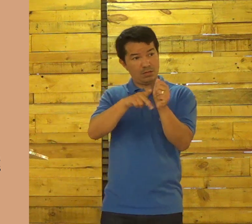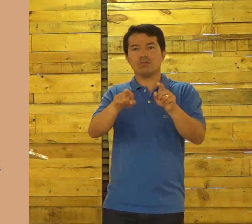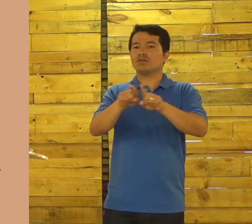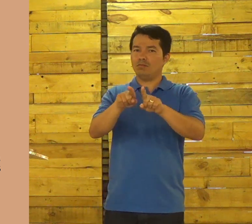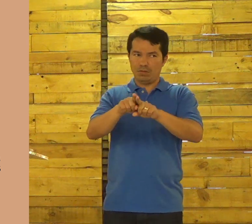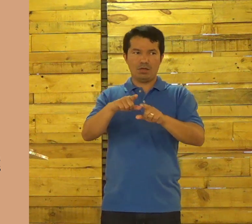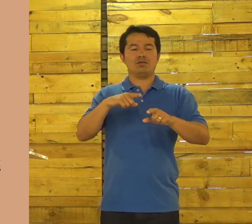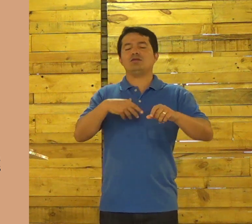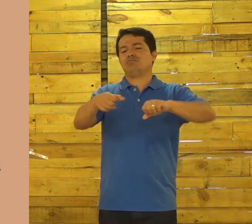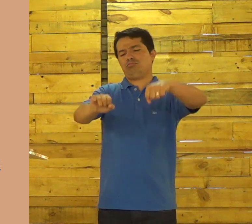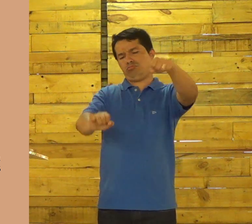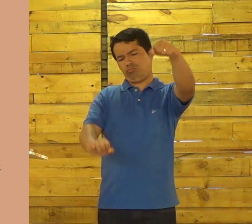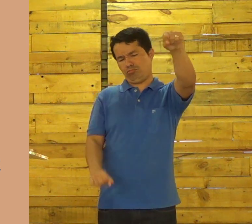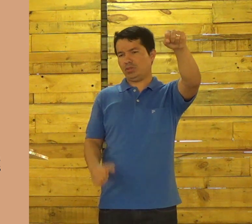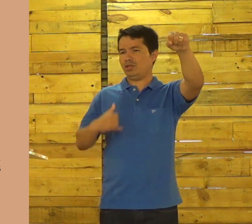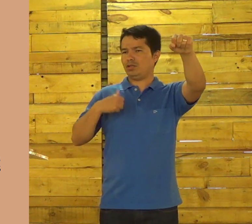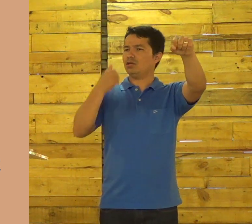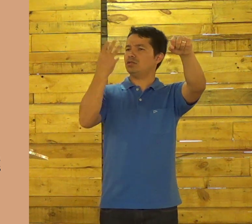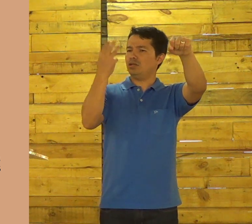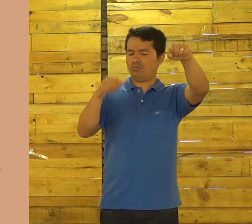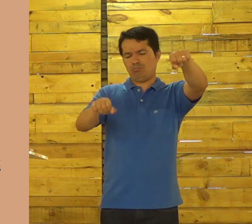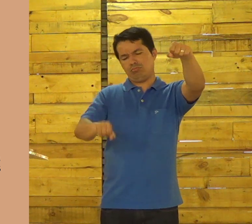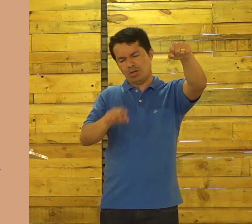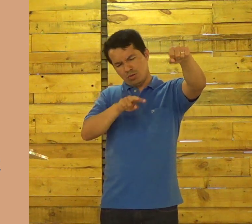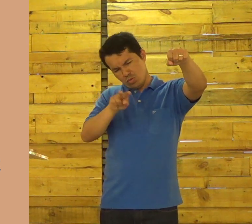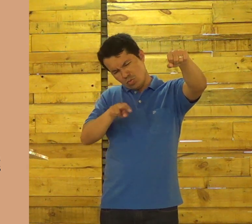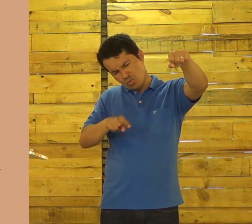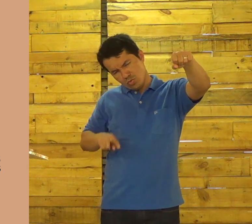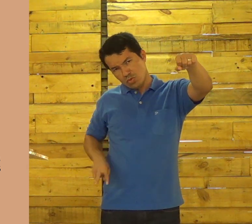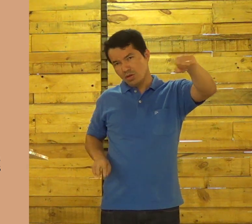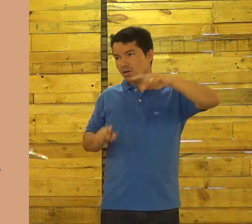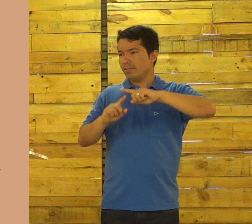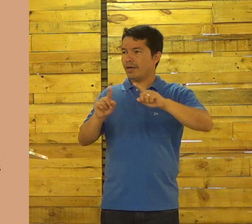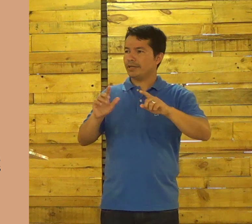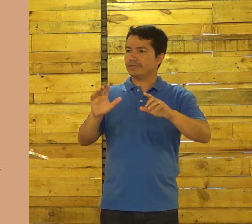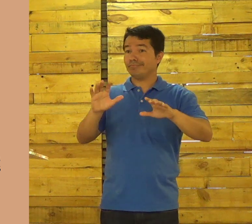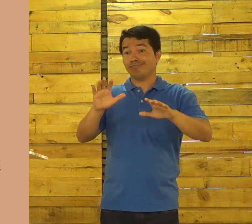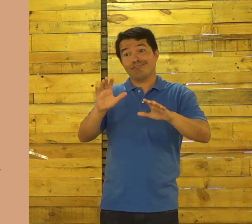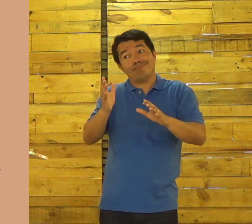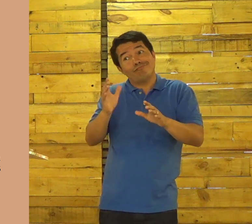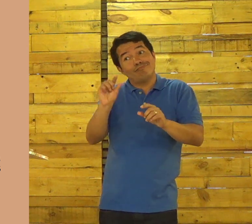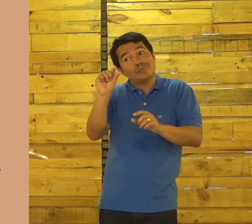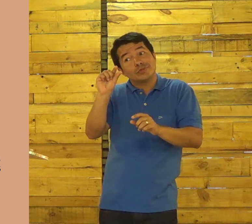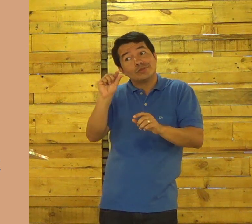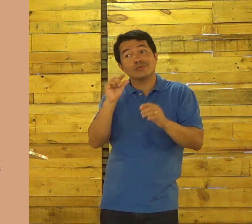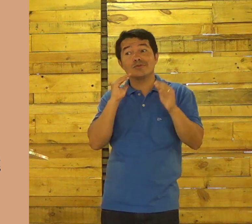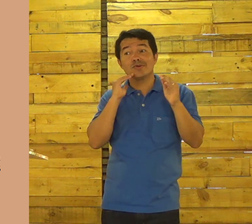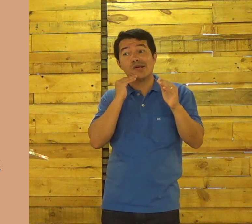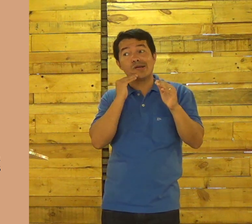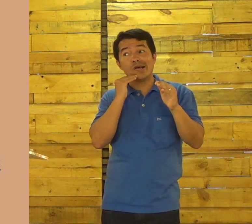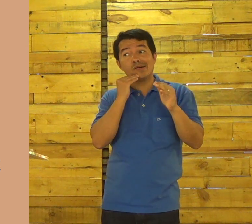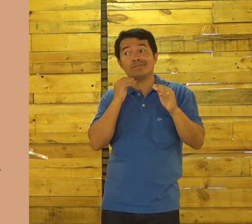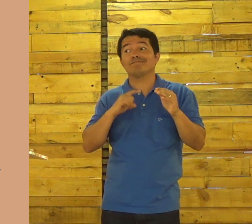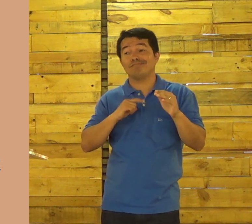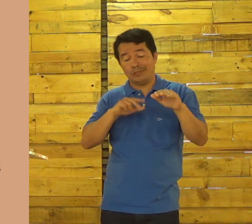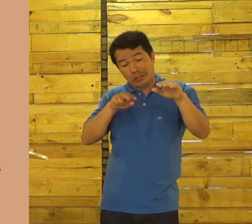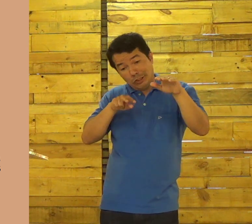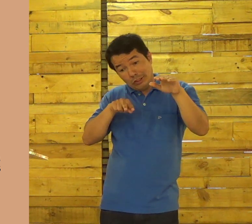E André e Pedro, talvez, provavelmente, tenham passado por esse ritual. Mas não